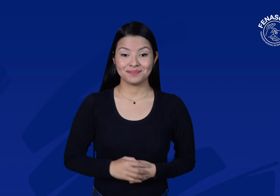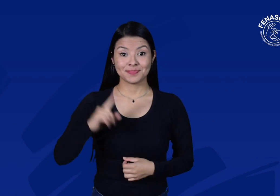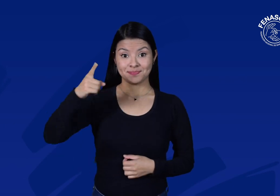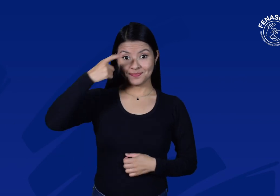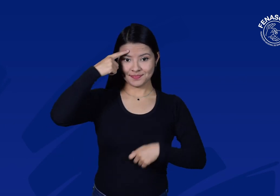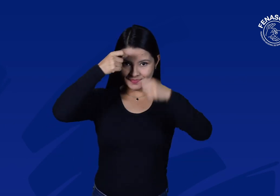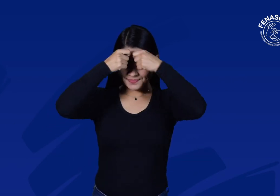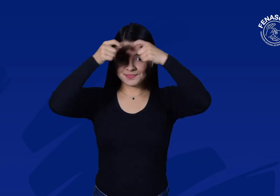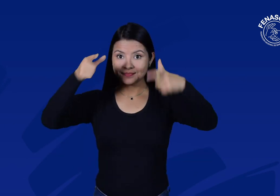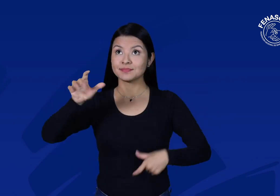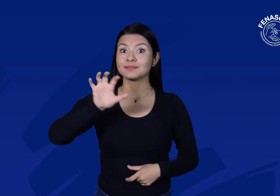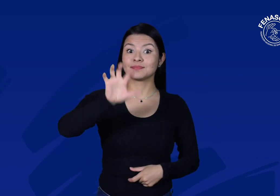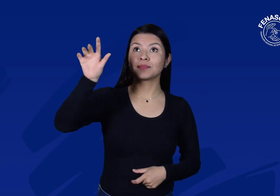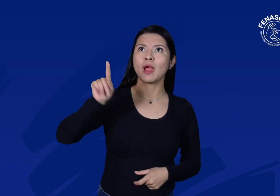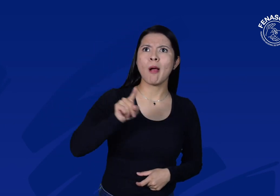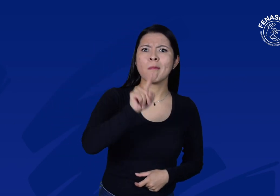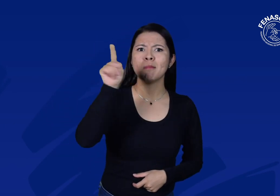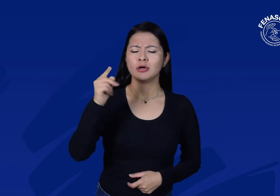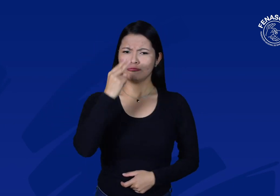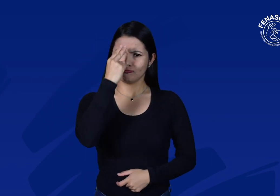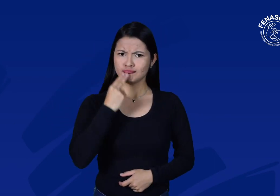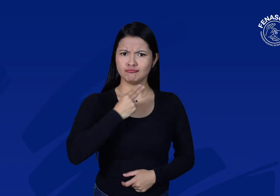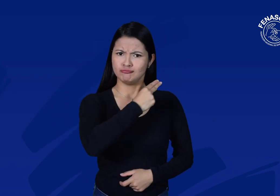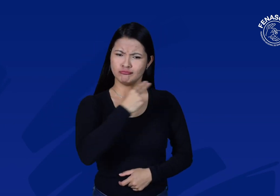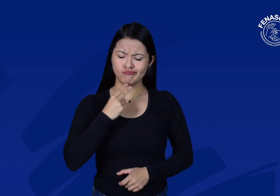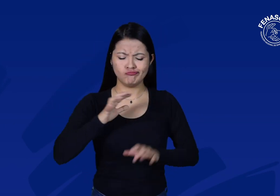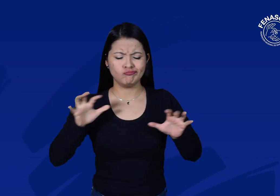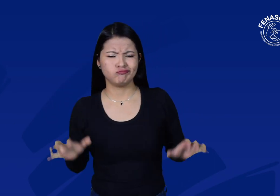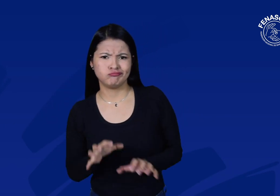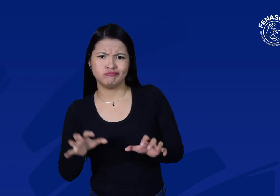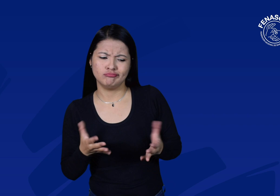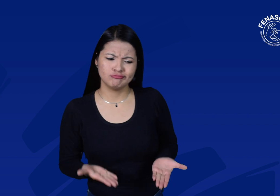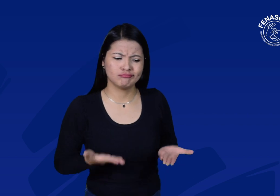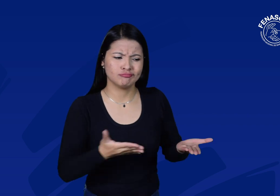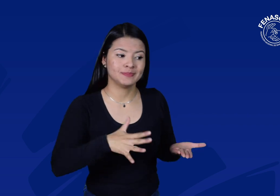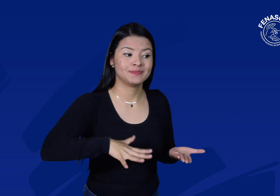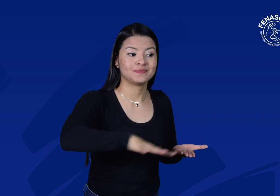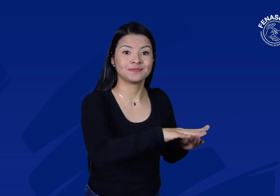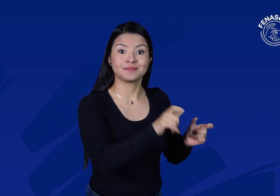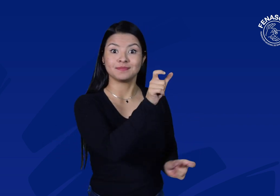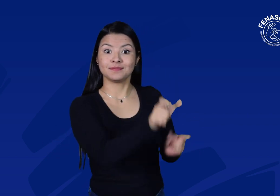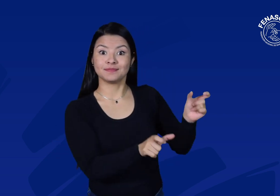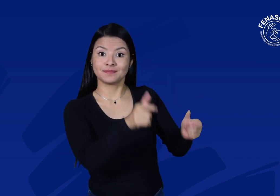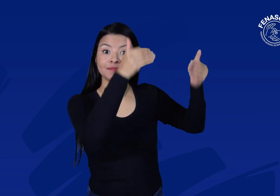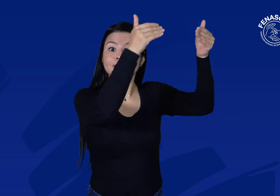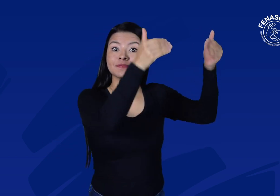Los Estados parte se comprometen a adoptar medidas inmediatas, efectivas